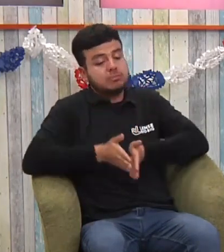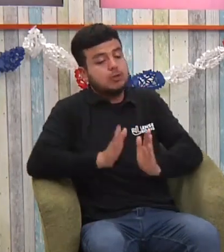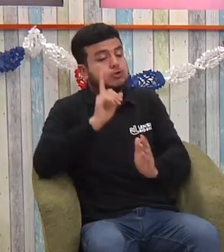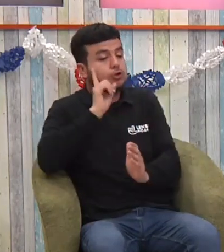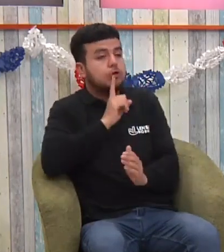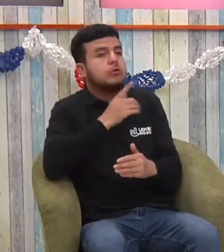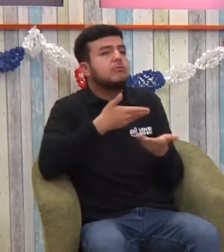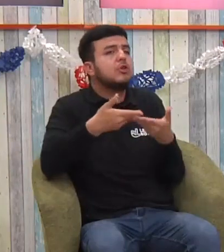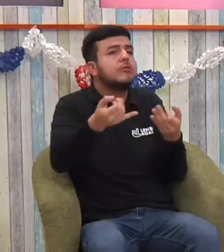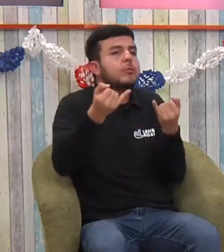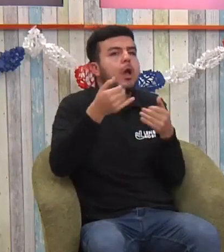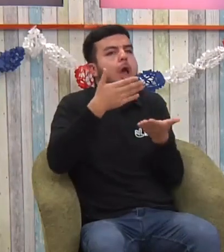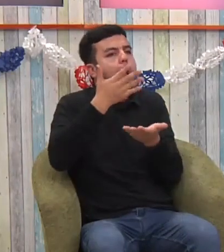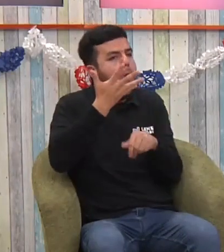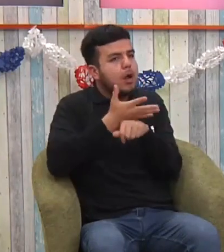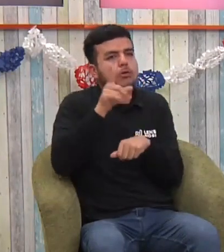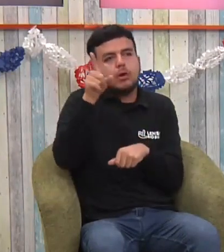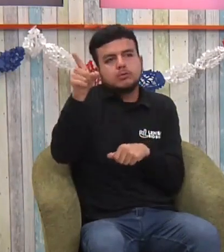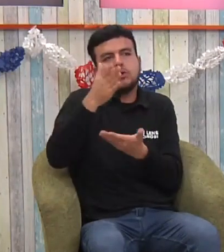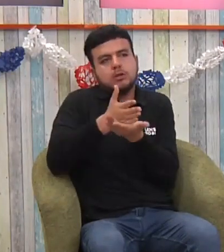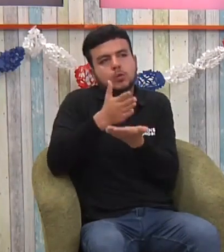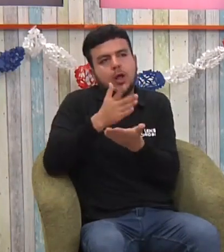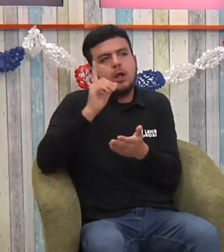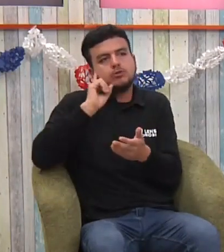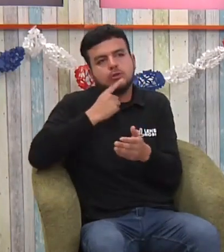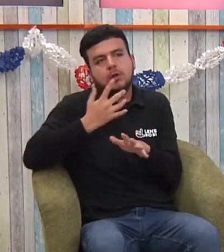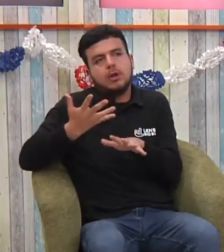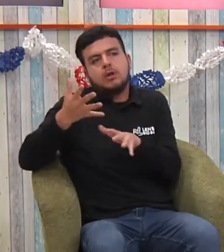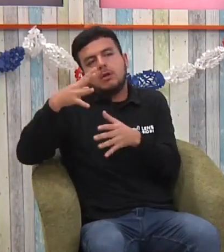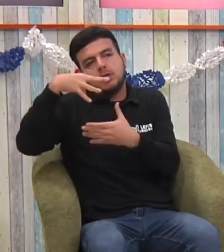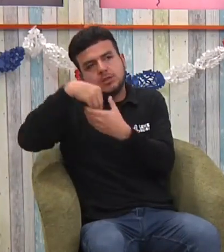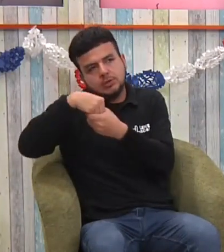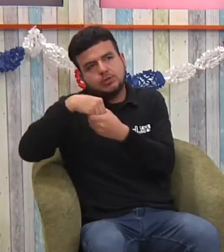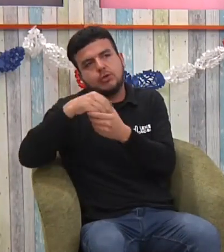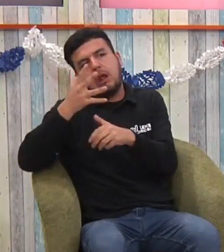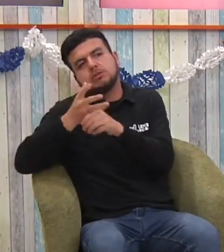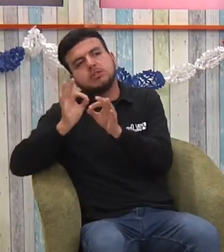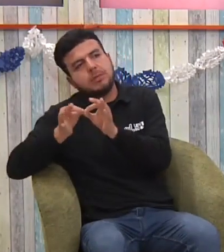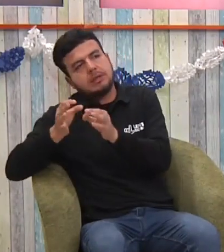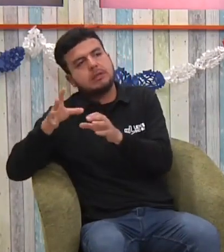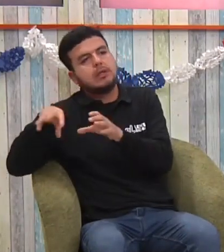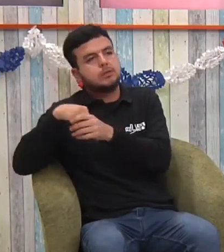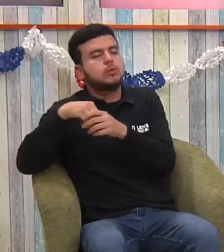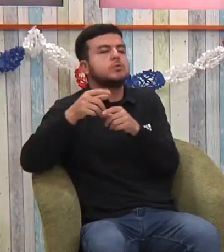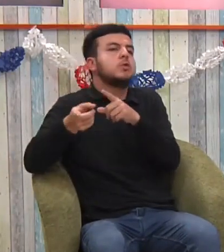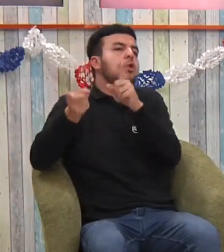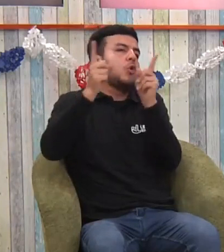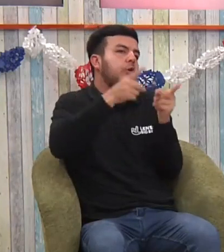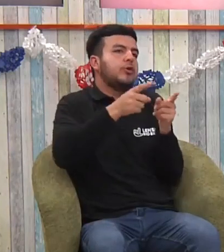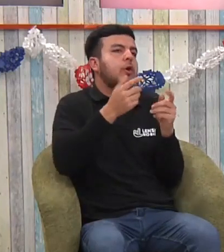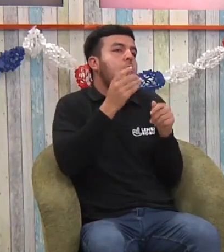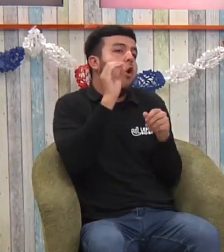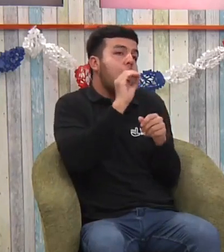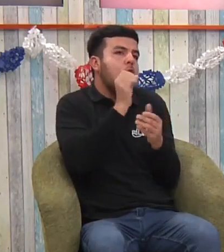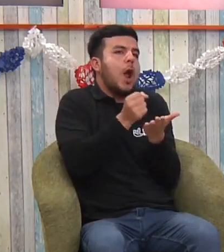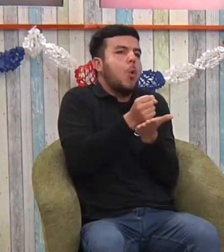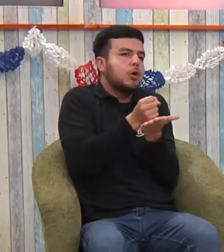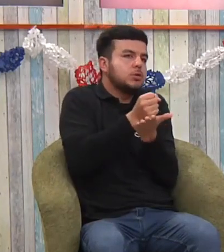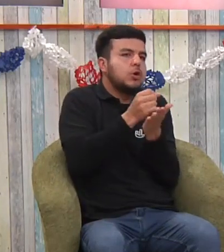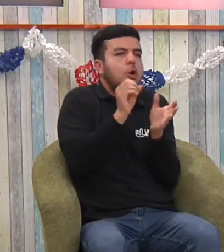institución? ¿Hay algún colegio? ¿Dónde me informo? Sería bueno que los sistemas de salud dijera, mira, ¿sabe qué? Su hijo es sordo, su hija, pero mire, puede ir